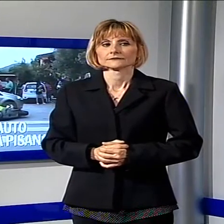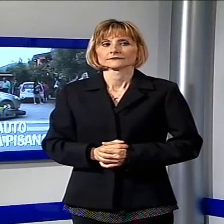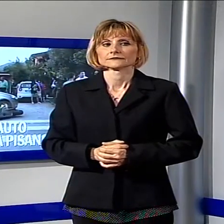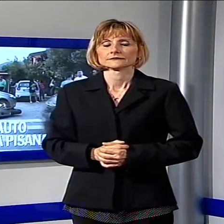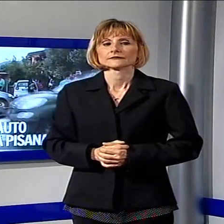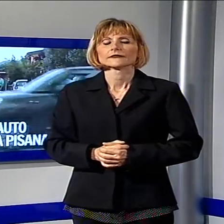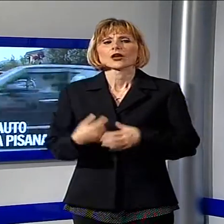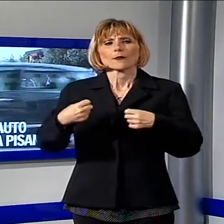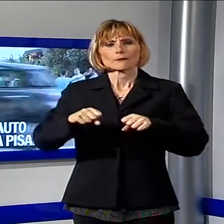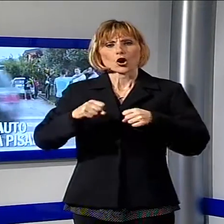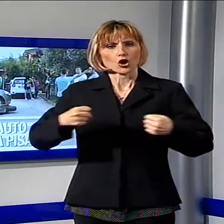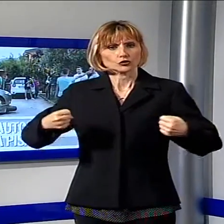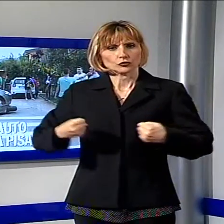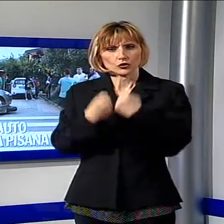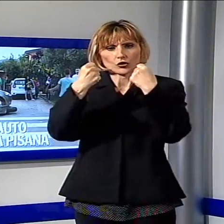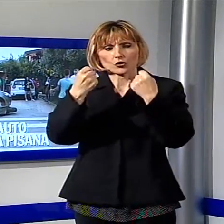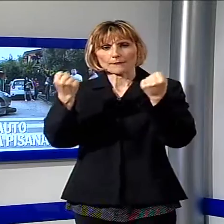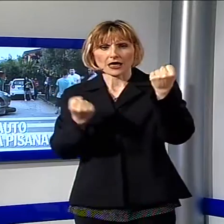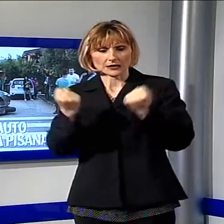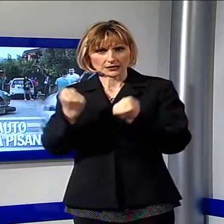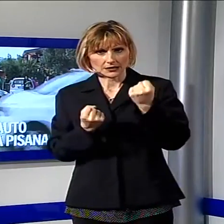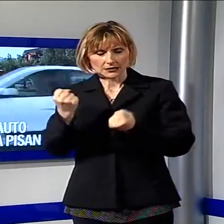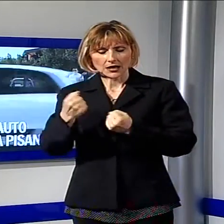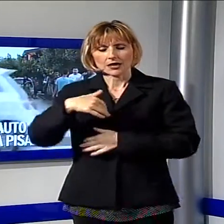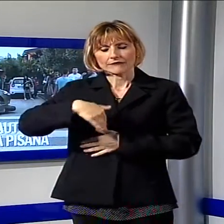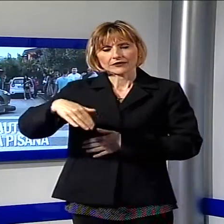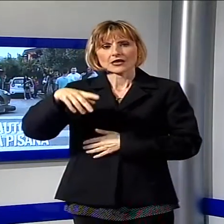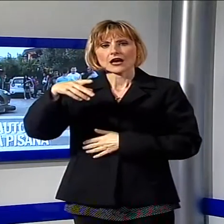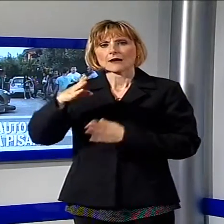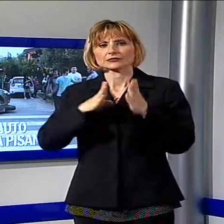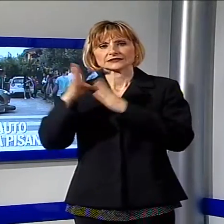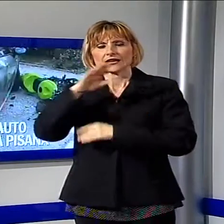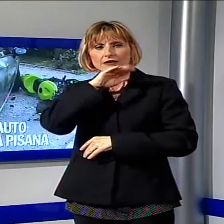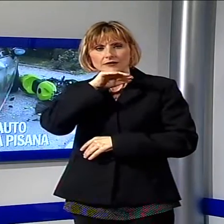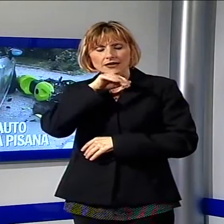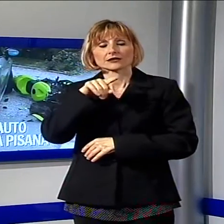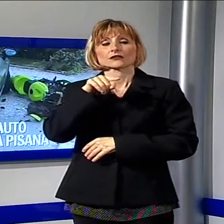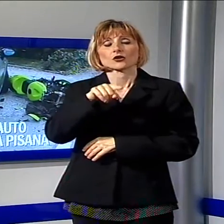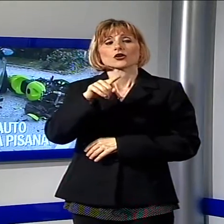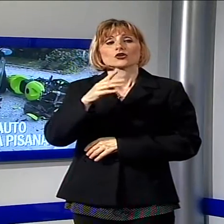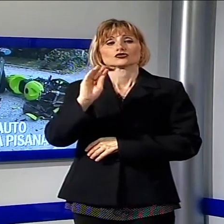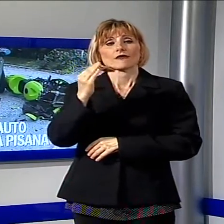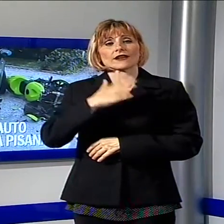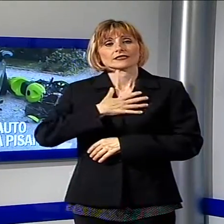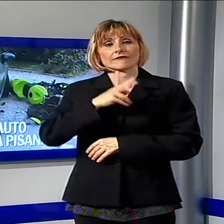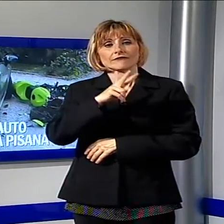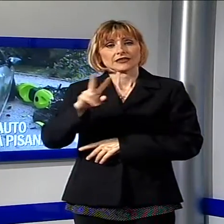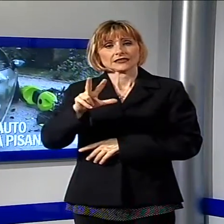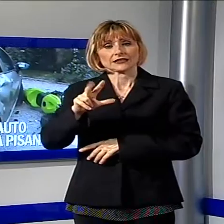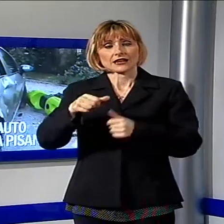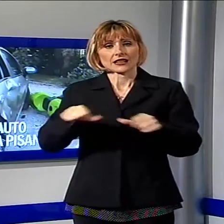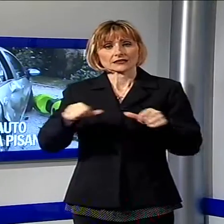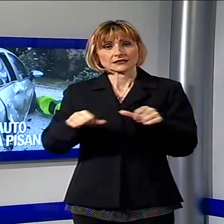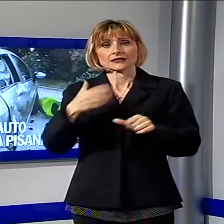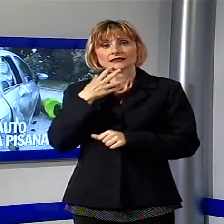Moto contro auto, scontro sulla Pisana Vecchia, in ospedale un 23enne di San Lorenzo a Vaccoli, si torna a parlare della